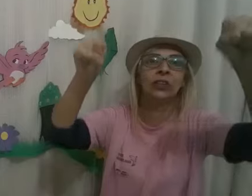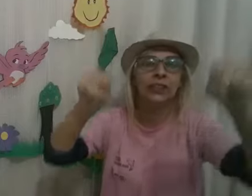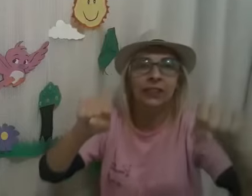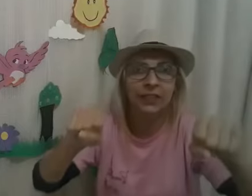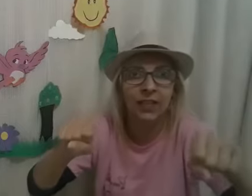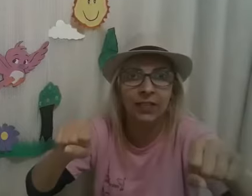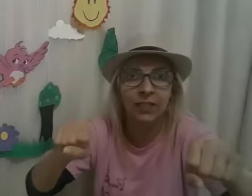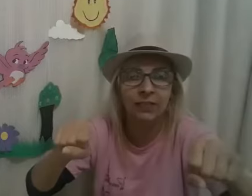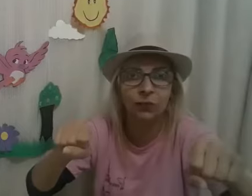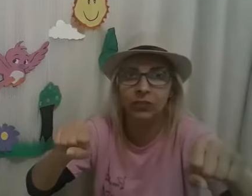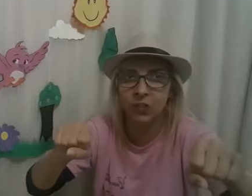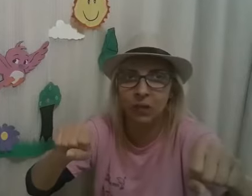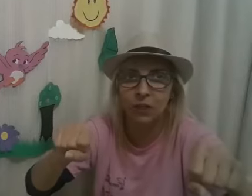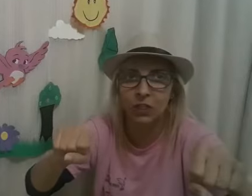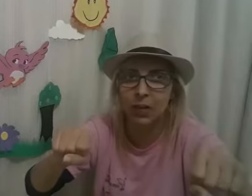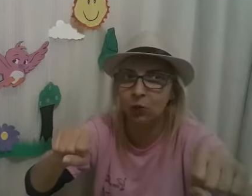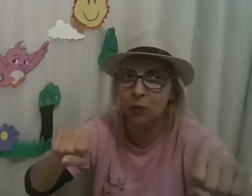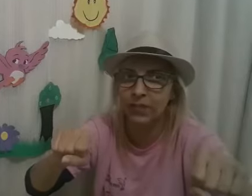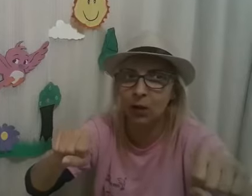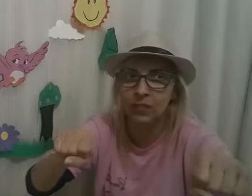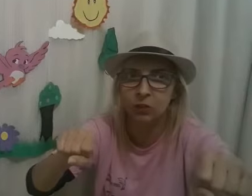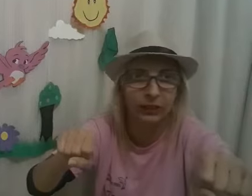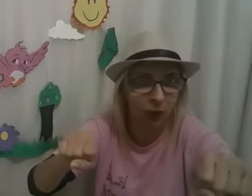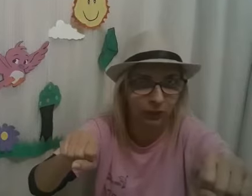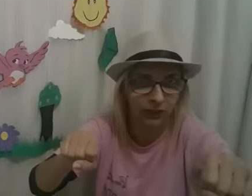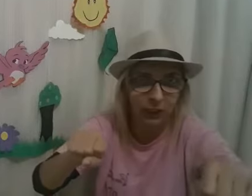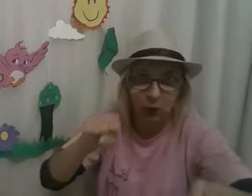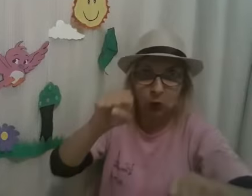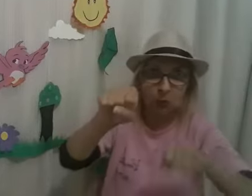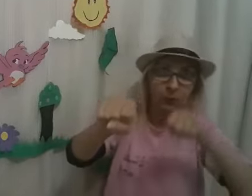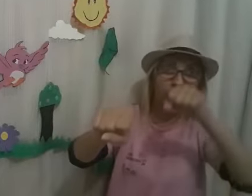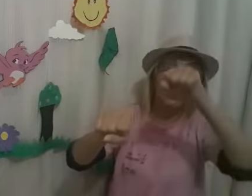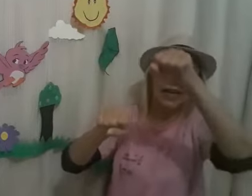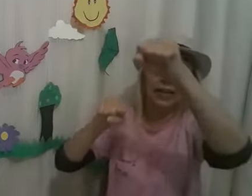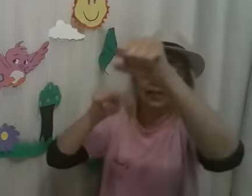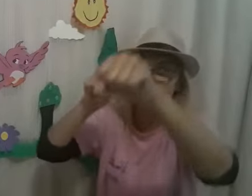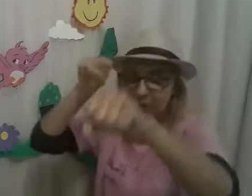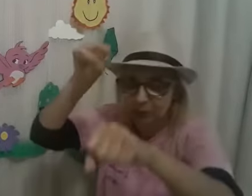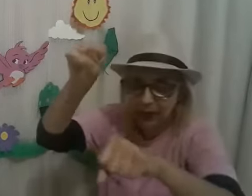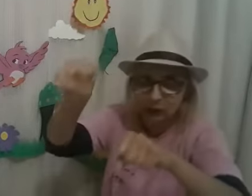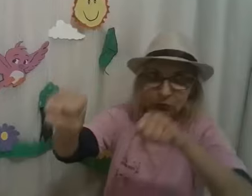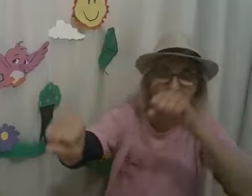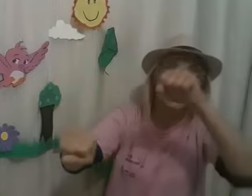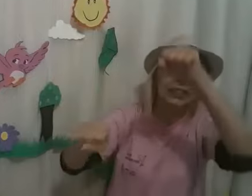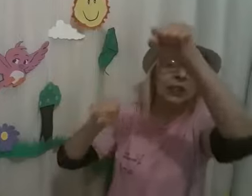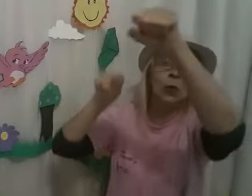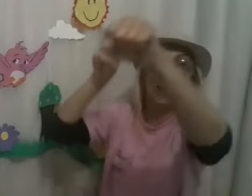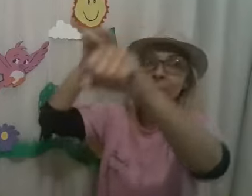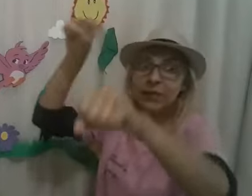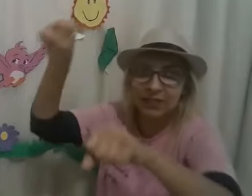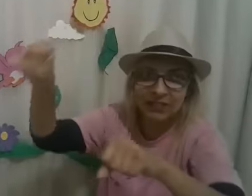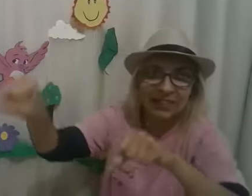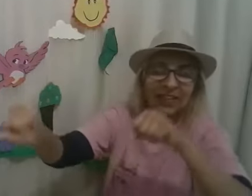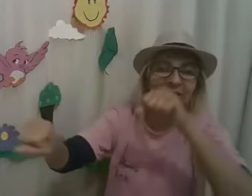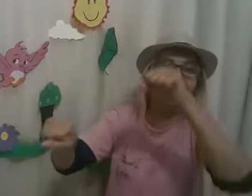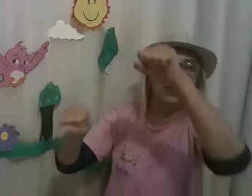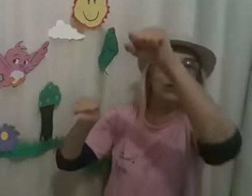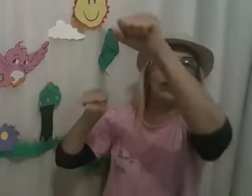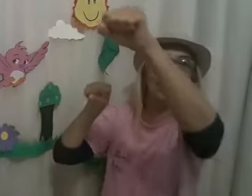E aí, crianças? Vocês já imaginaram como é que é um astronauta, um homem, pedalar no espaço com a bicicleta? Vamos lá,